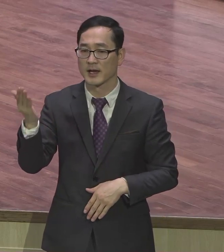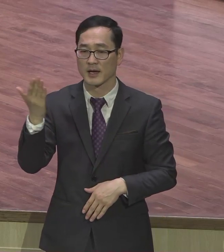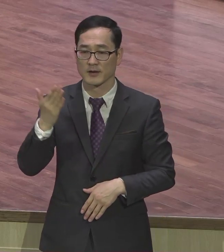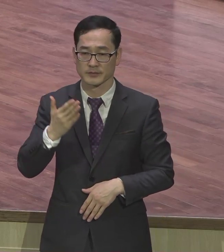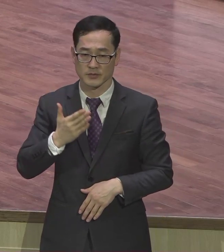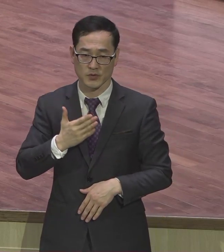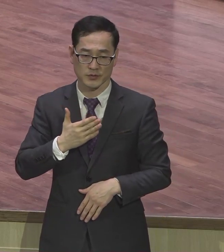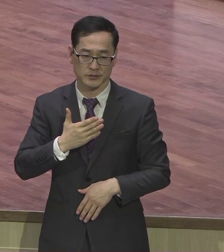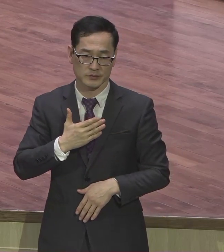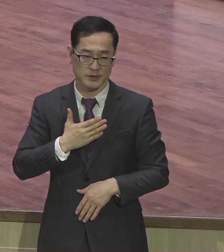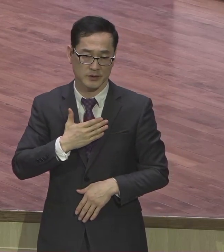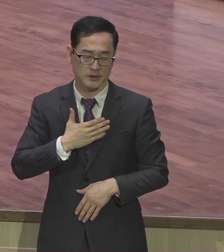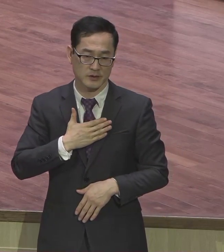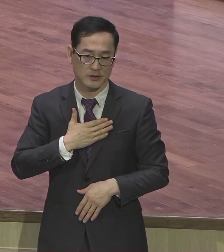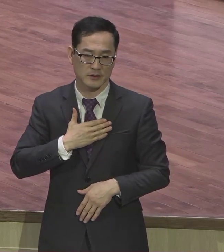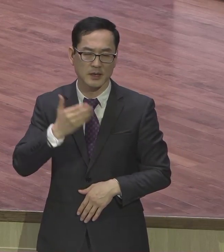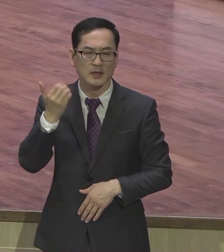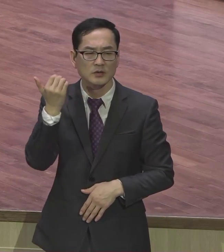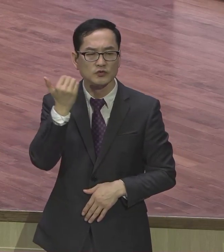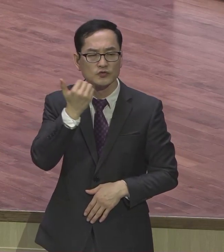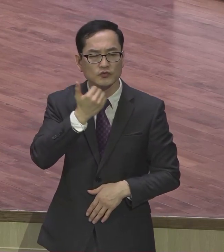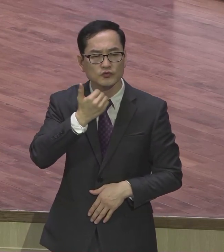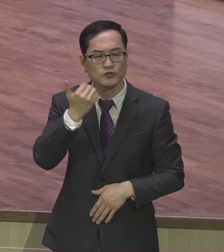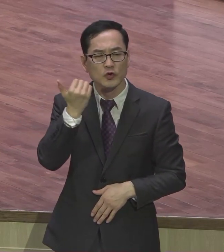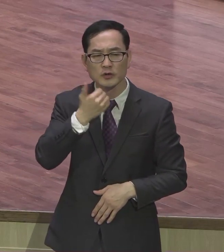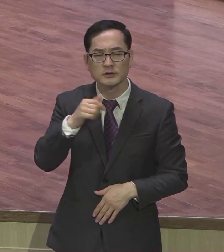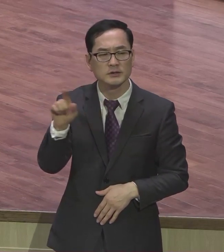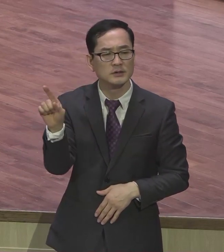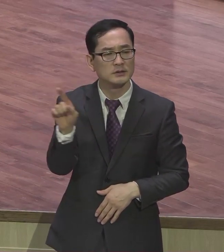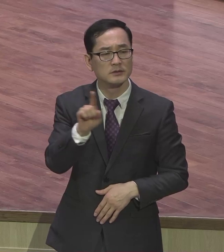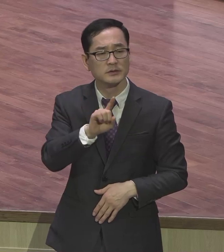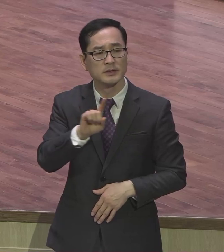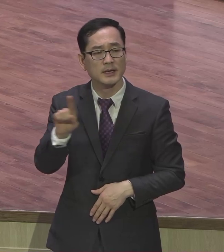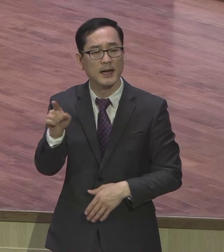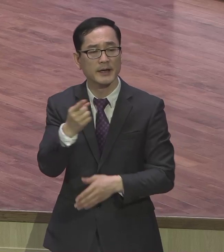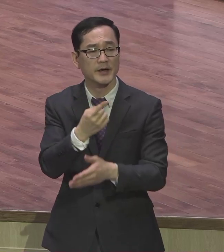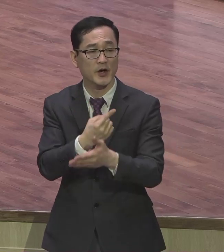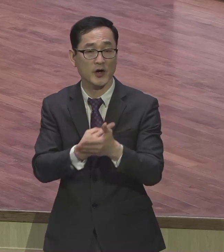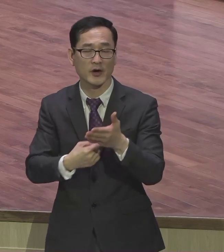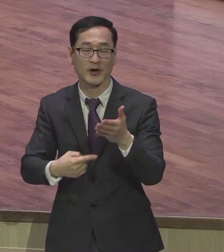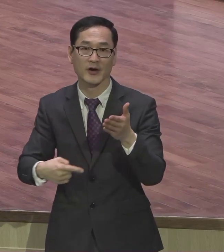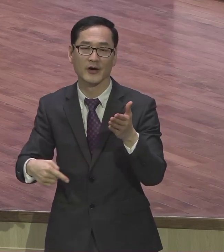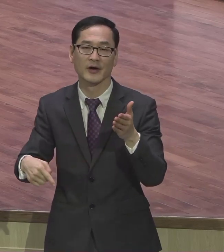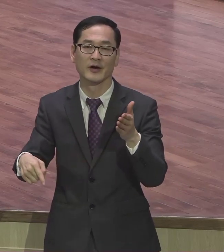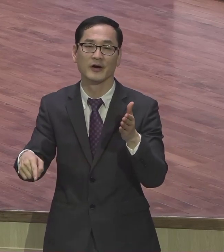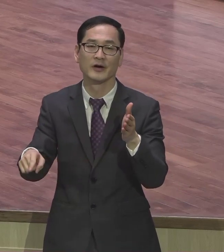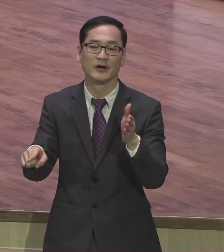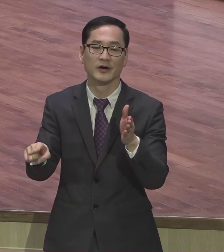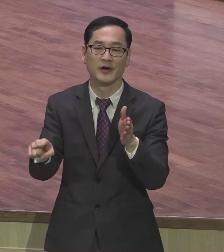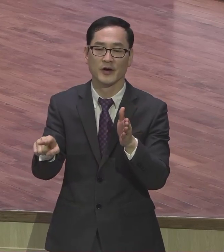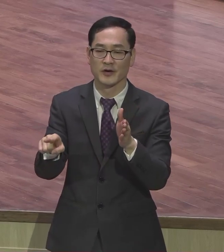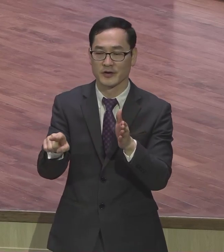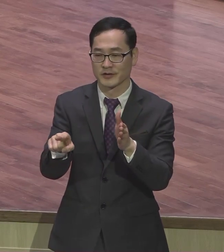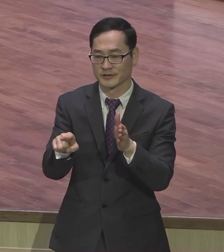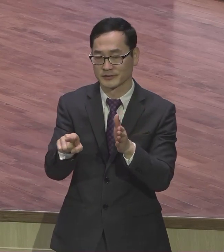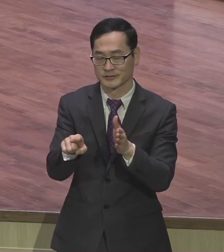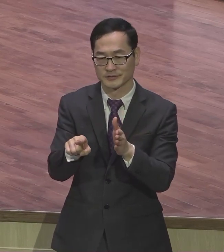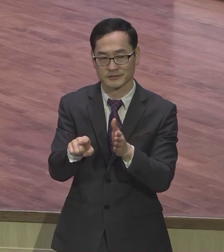누구냐 무엇을 위하여 어떻게